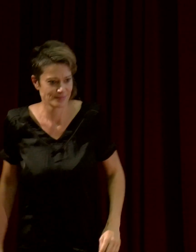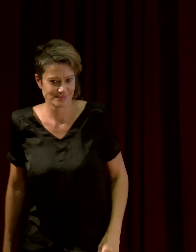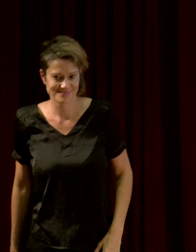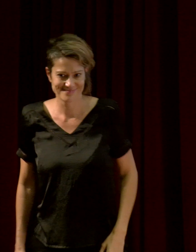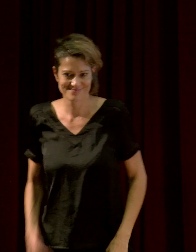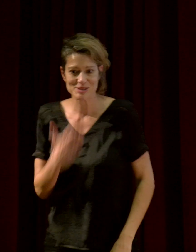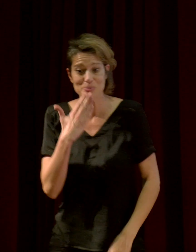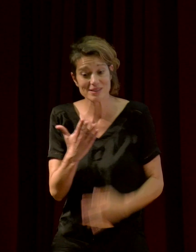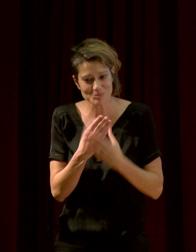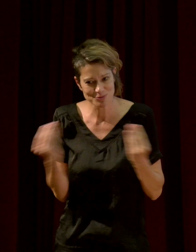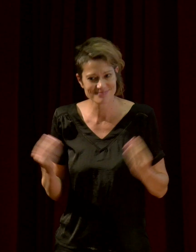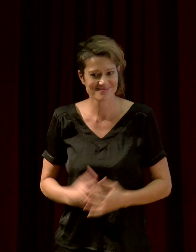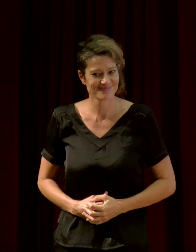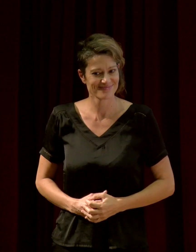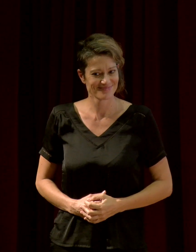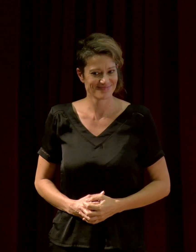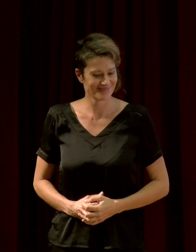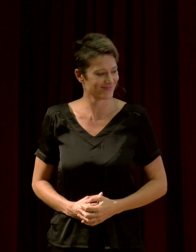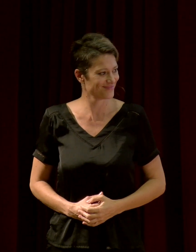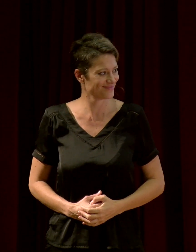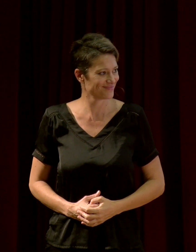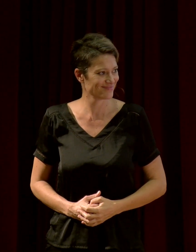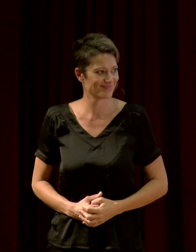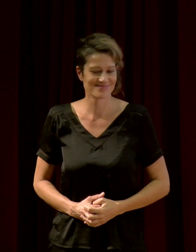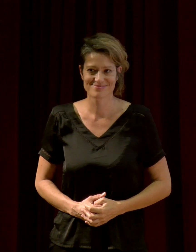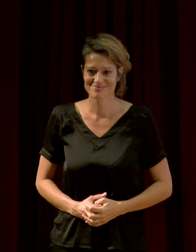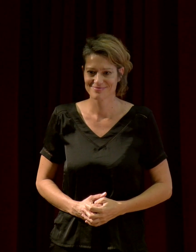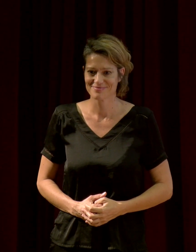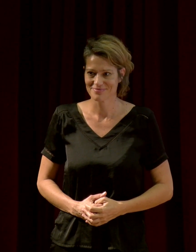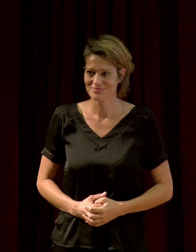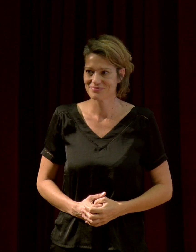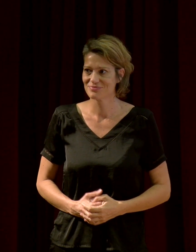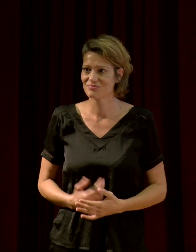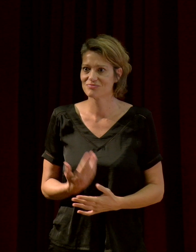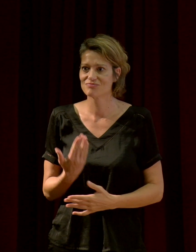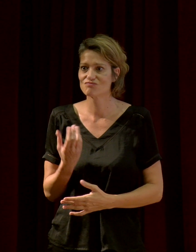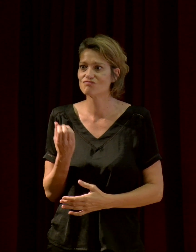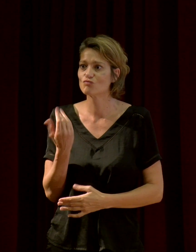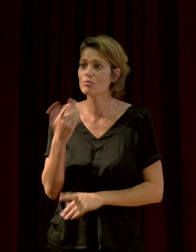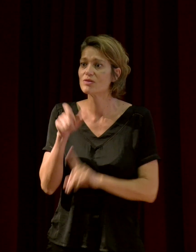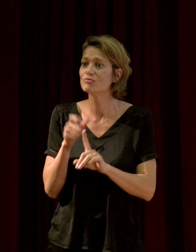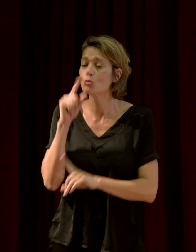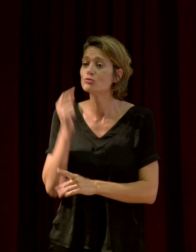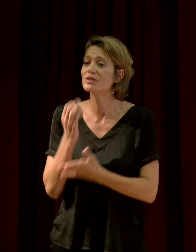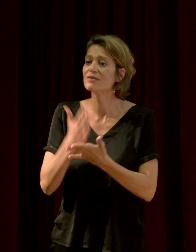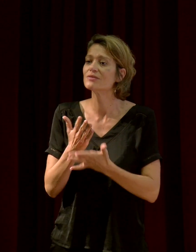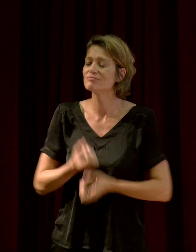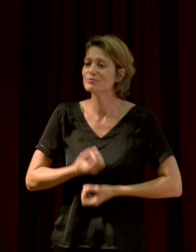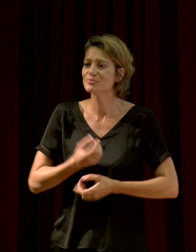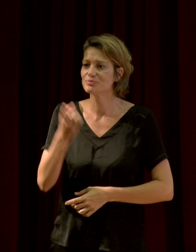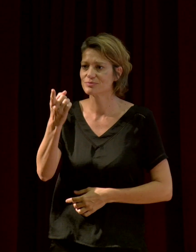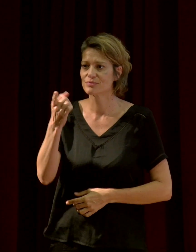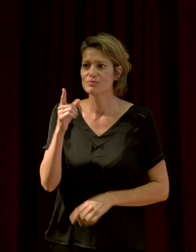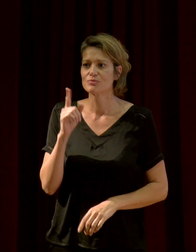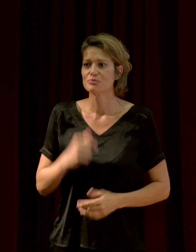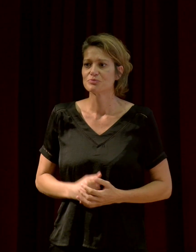Merci beaucoup. Une intervention ? Monsieur, allez-y. J'ai toujours